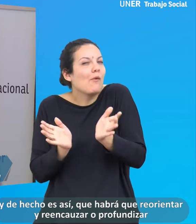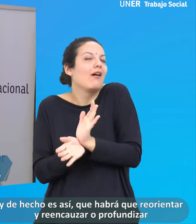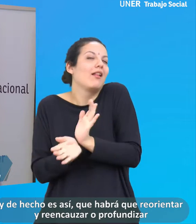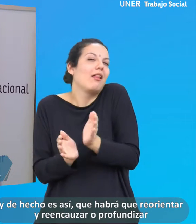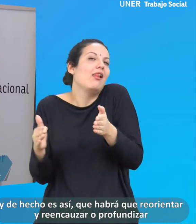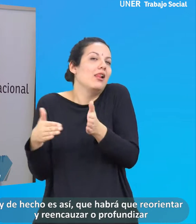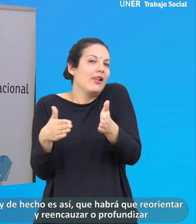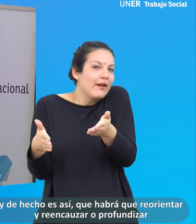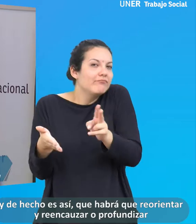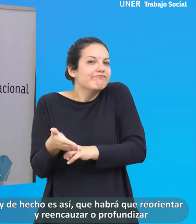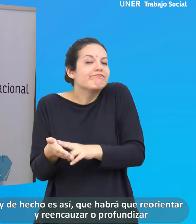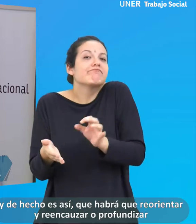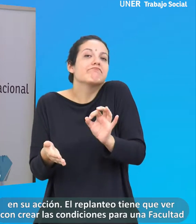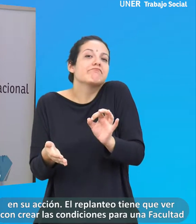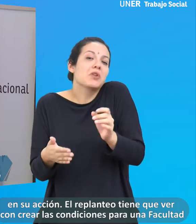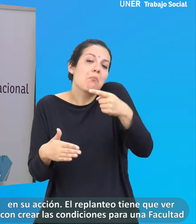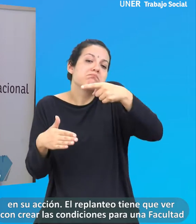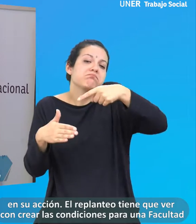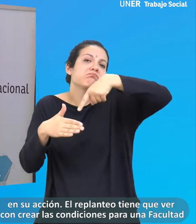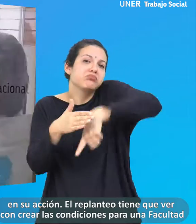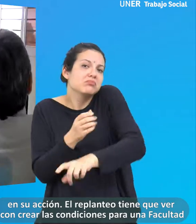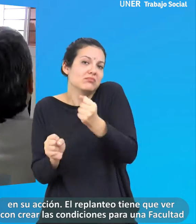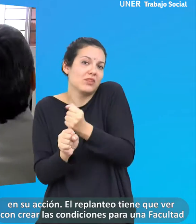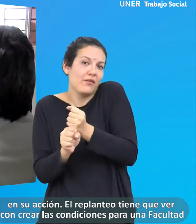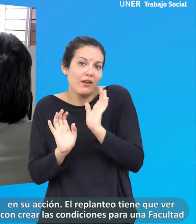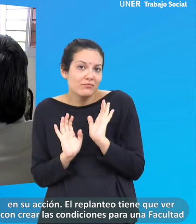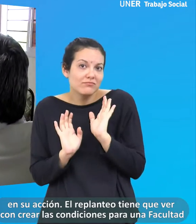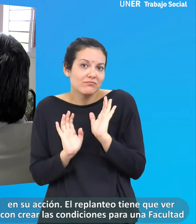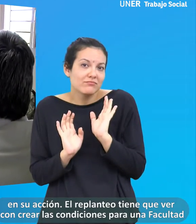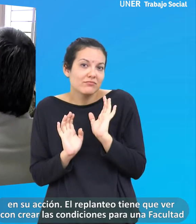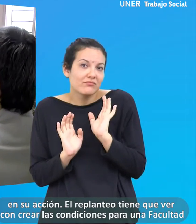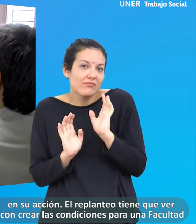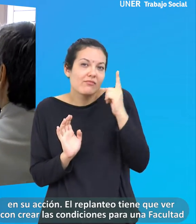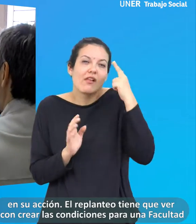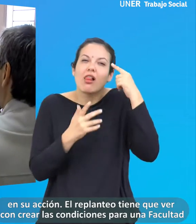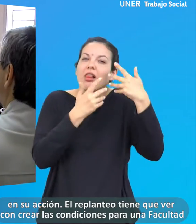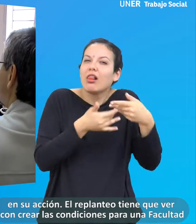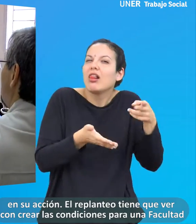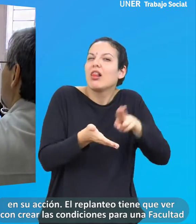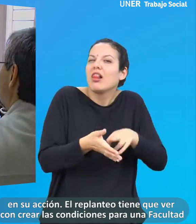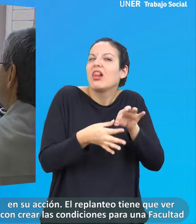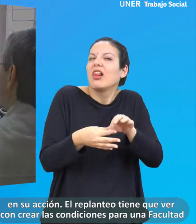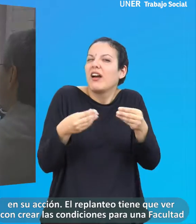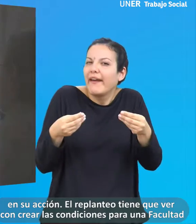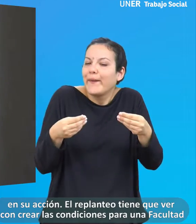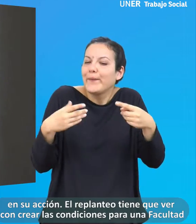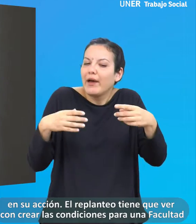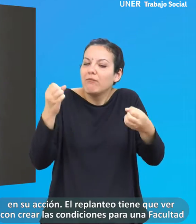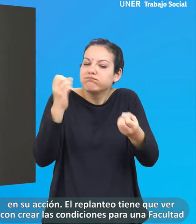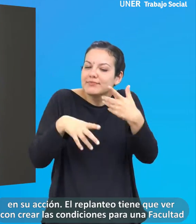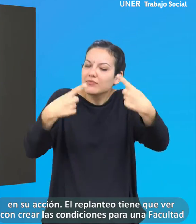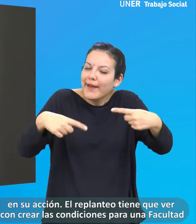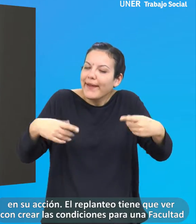reencauzar o profundizar en su acción. El replanteo tiene que ver con crear las condiciones